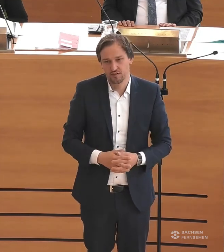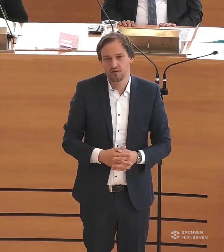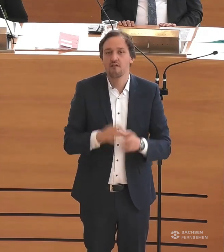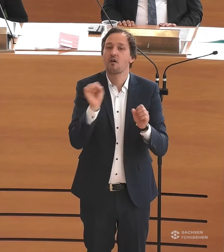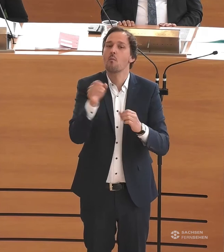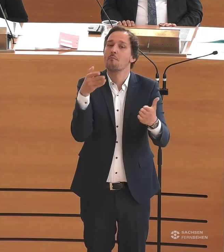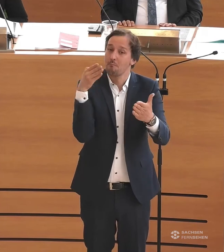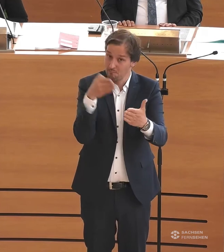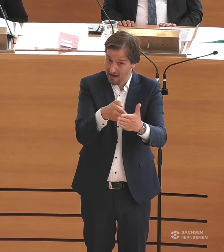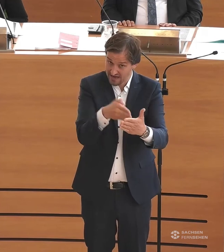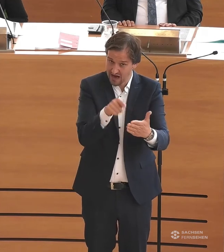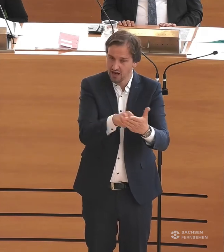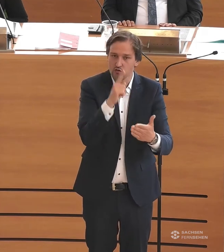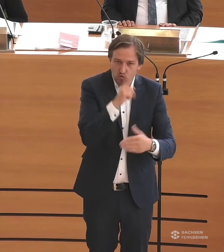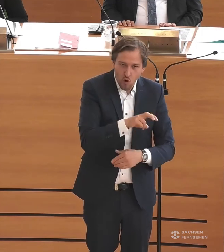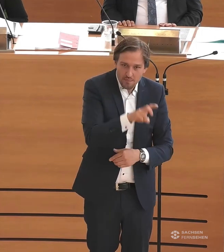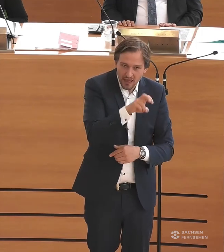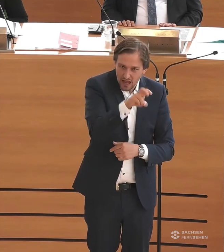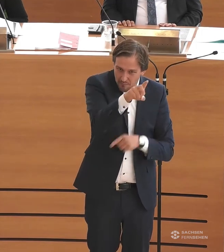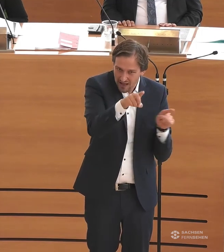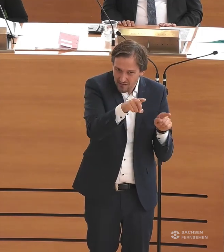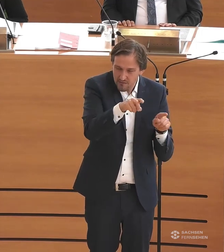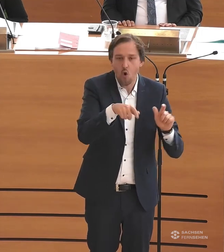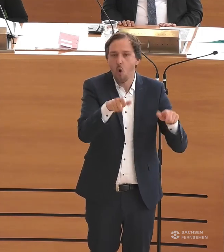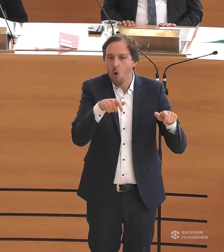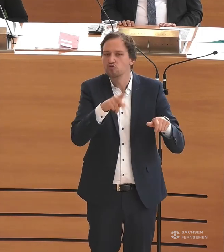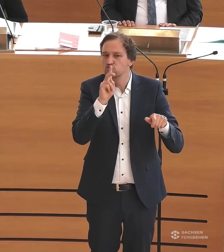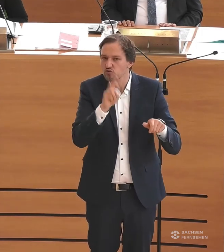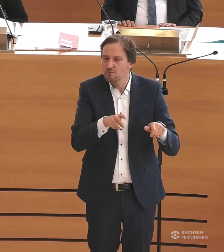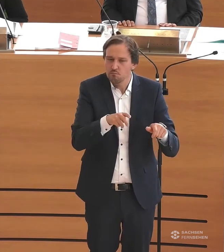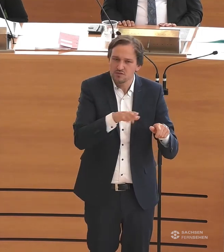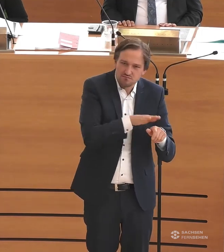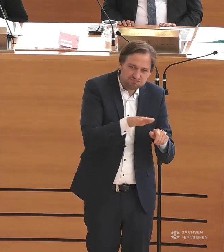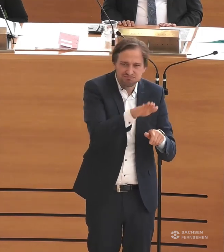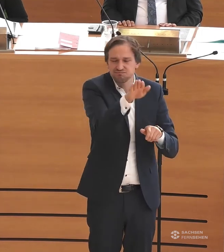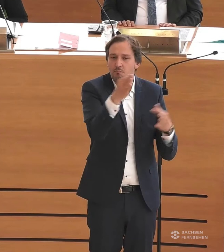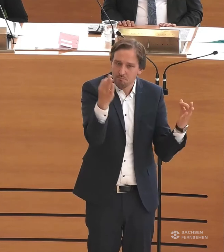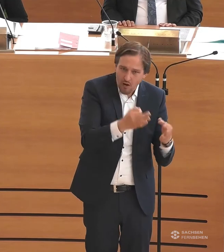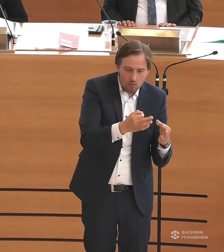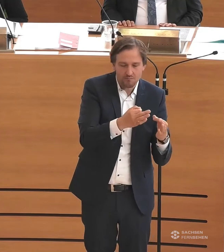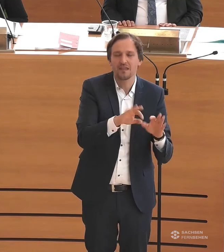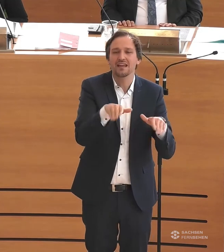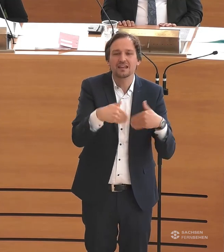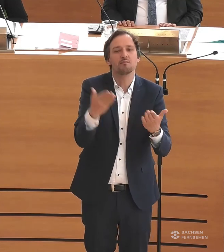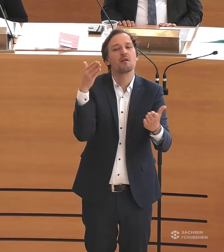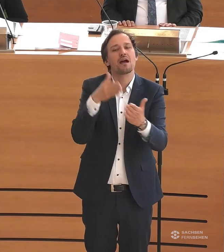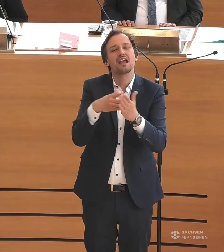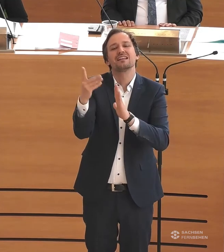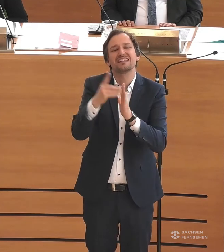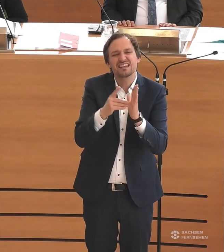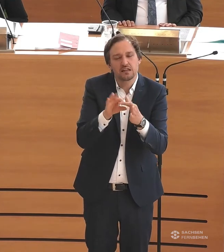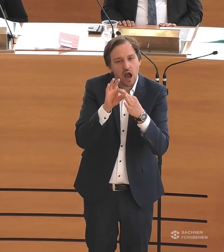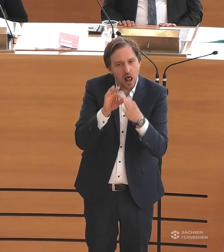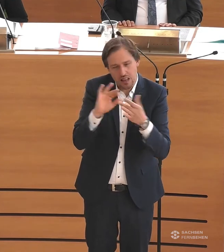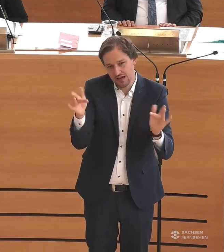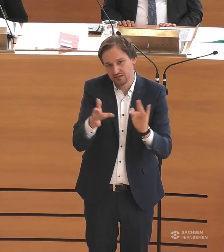Barrieren eben nicht nur Treppen sind und nicht nur Rollstühle, die nicht überwinden können, sondern dass eben auch Barrieren im digitalen Raum